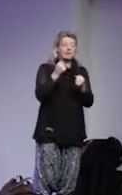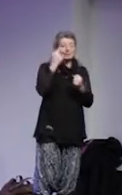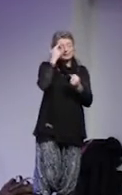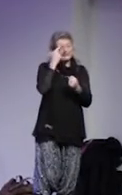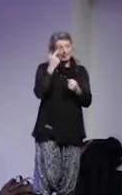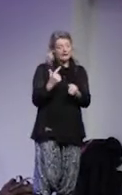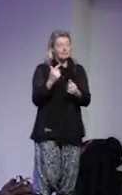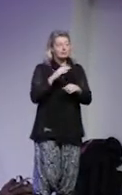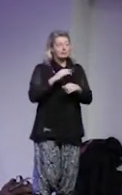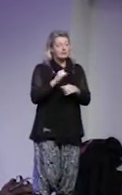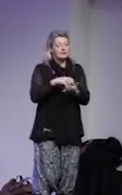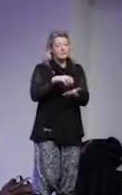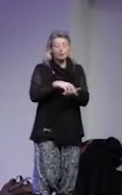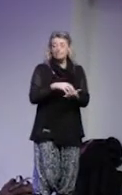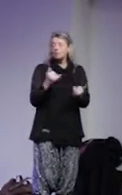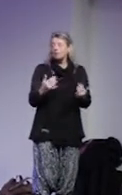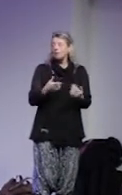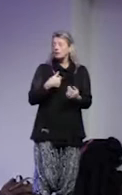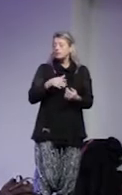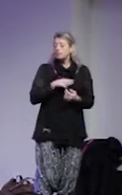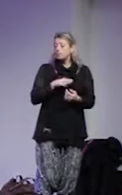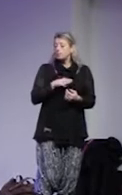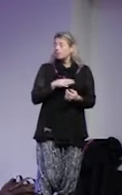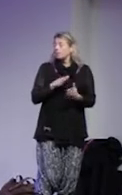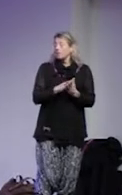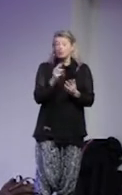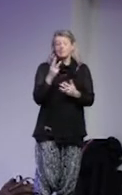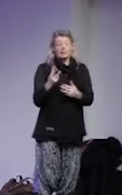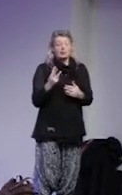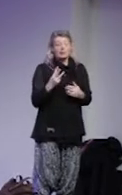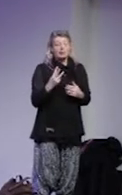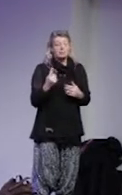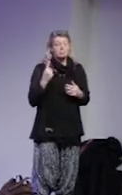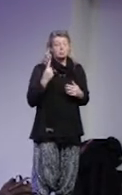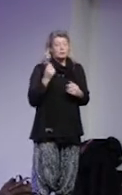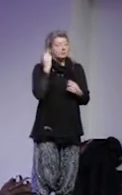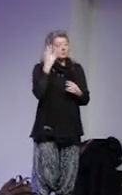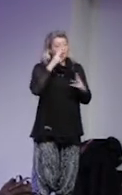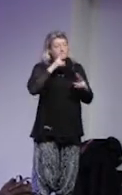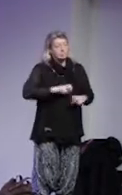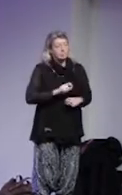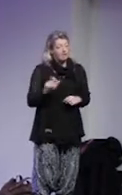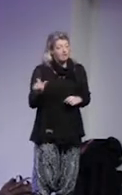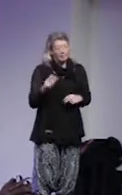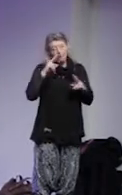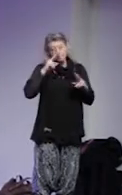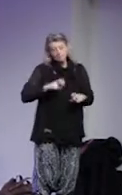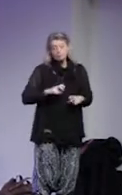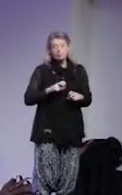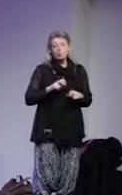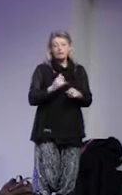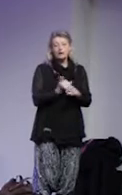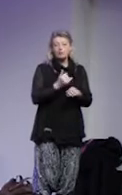i samhället. Idag så har vi med oss tre stycken väldigt viktiga forskare som forskar på